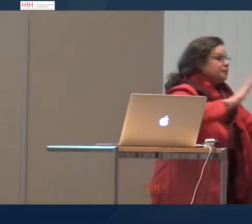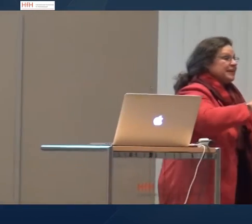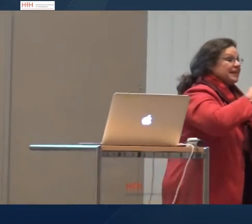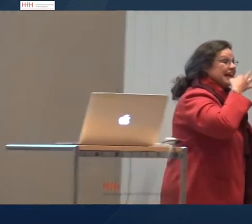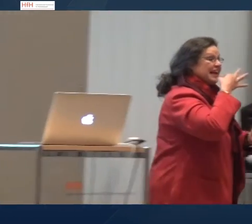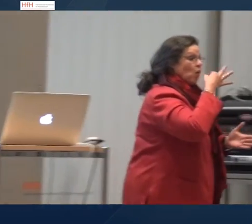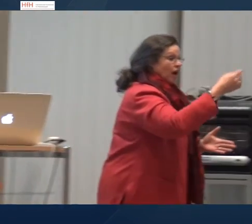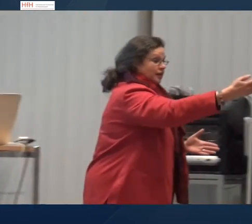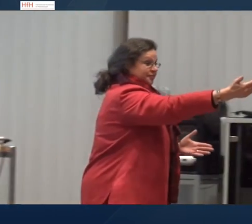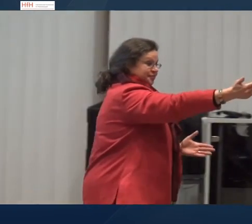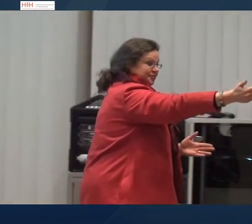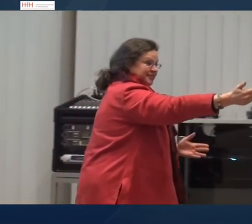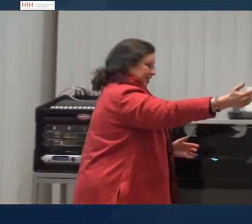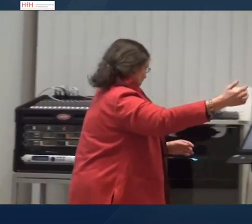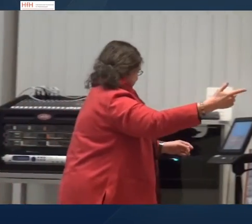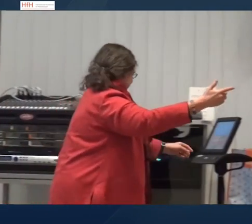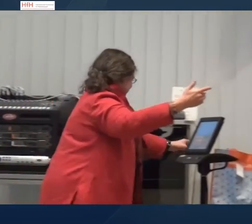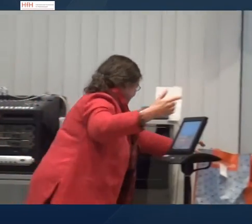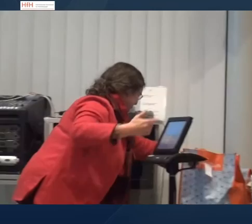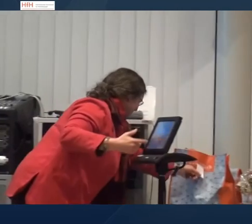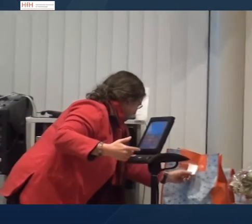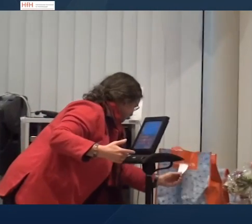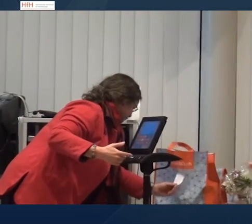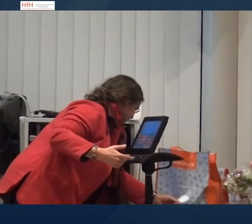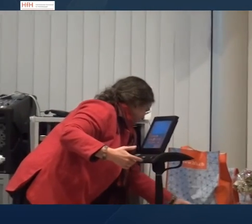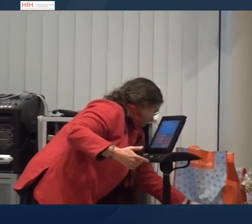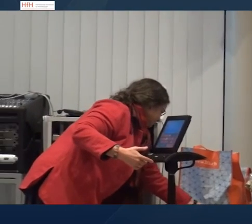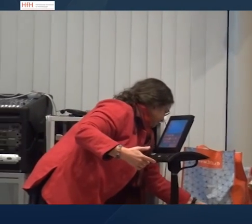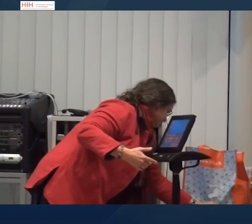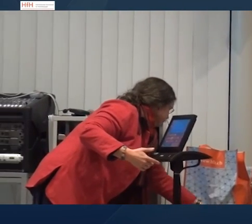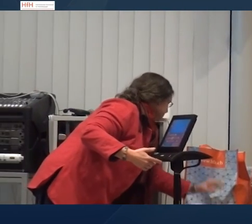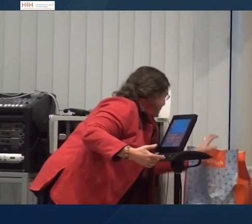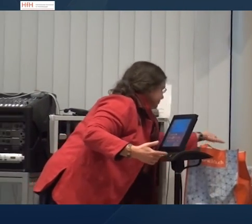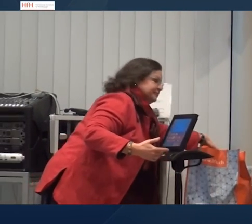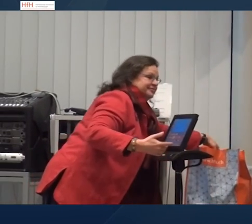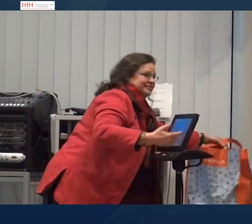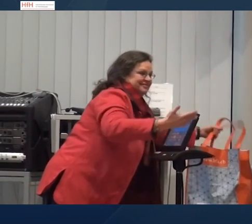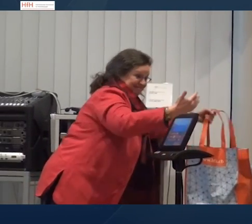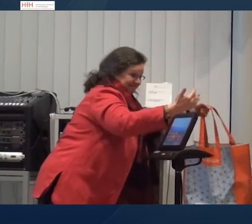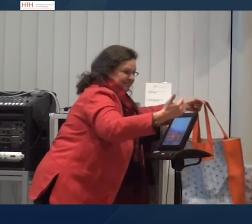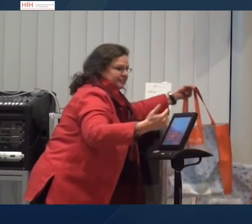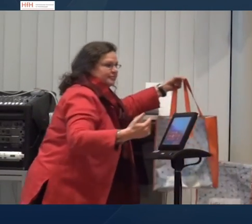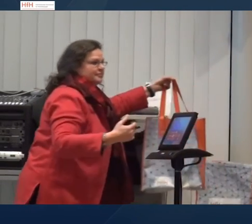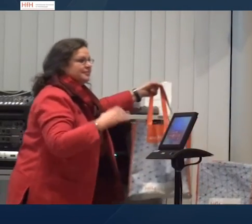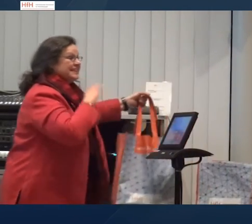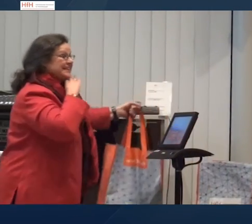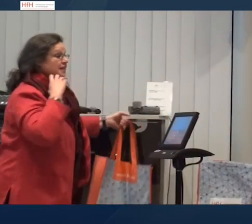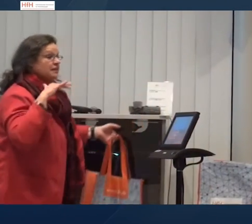Ich bitte Jörg Keller noch mal auf die Bühne. Ja, komm Jörg. Und auch Christiane